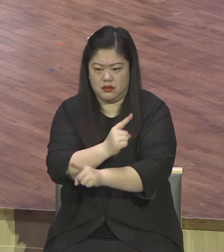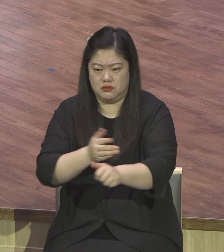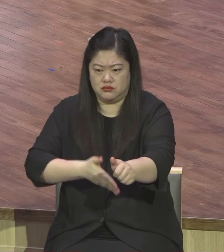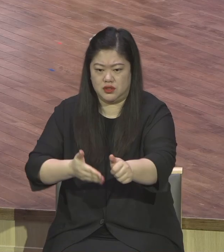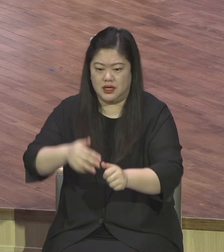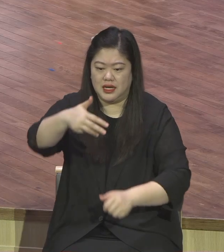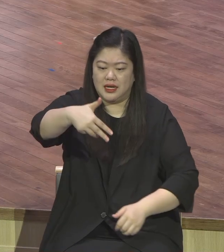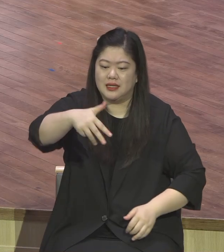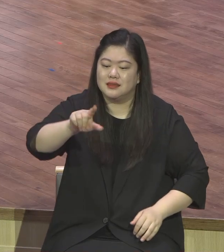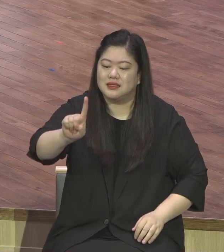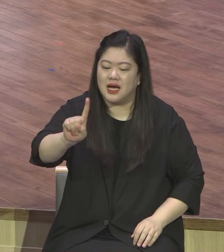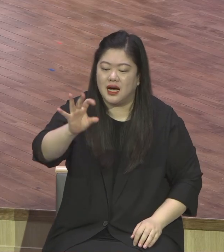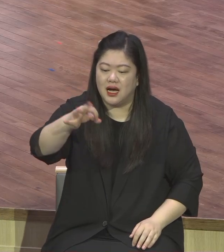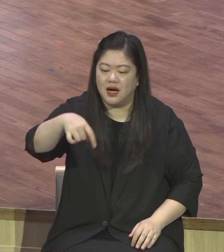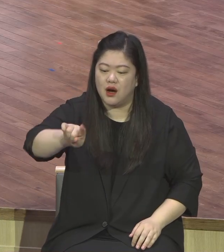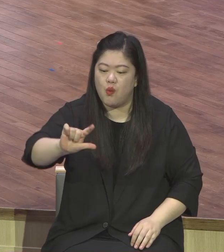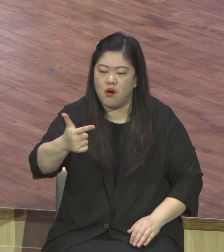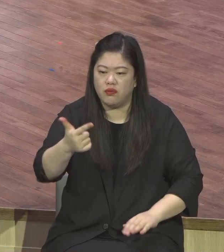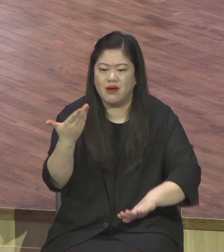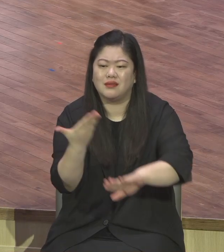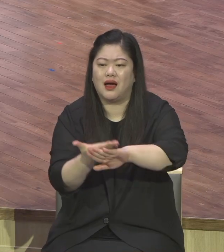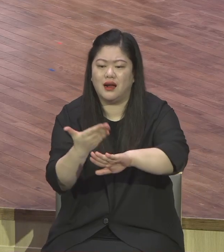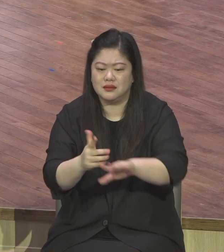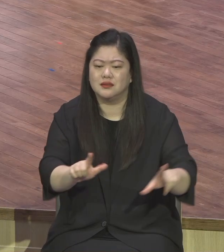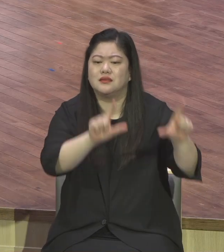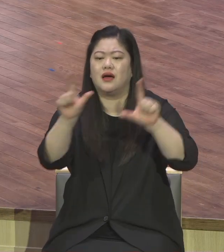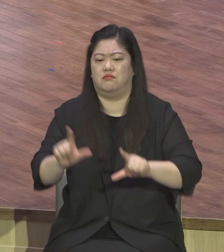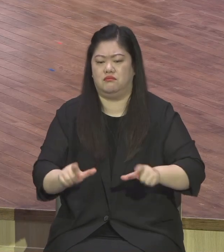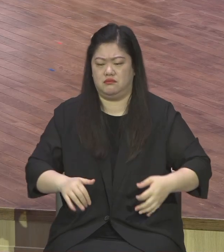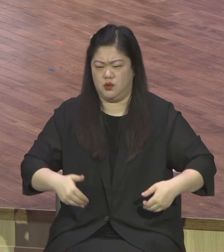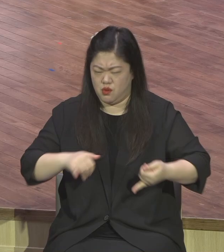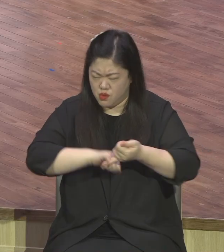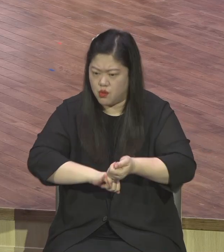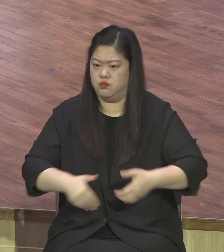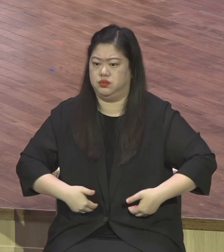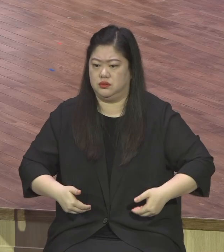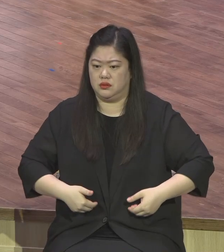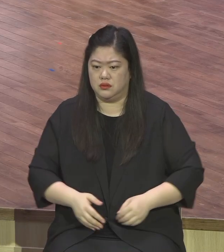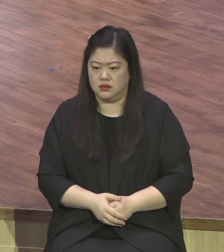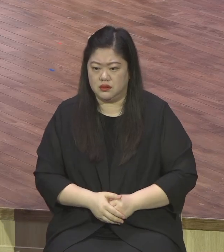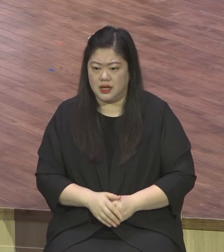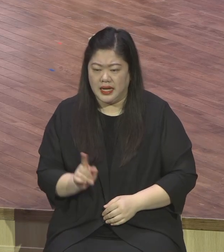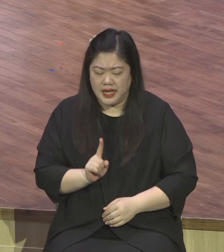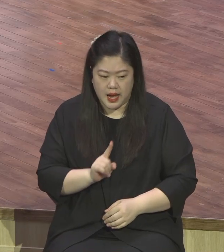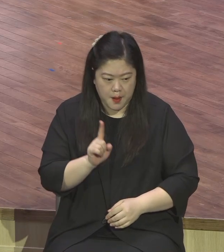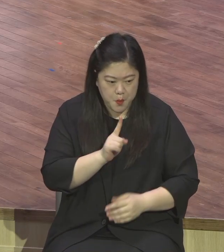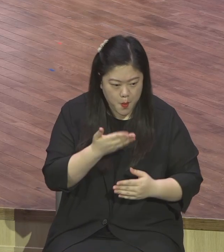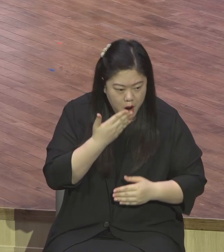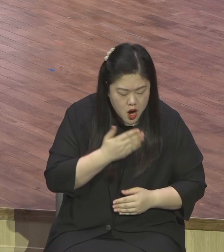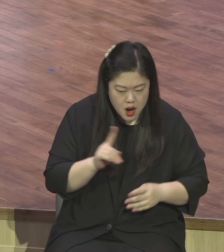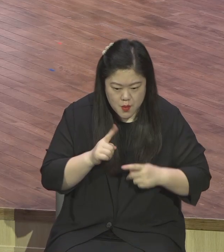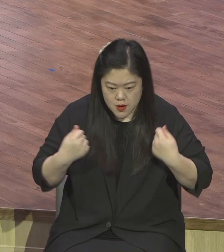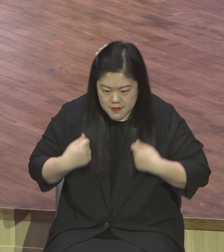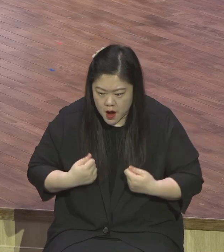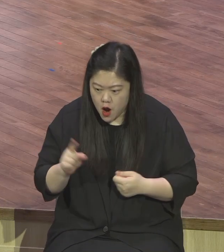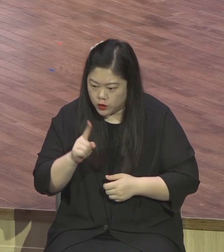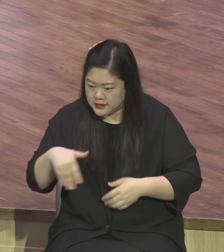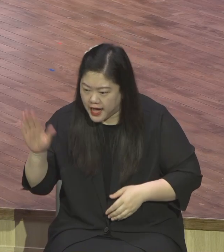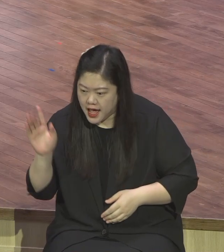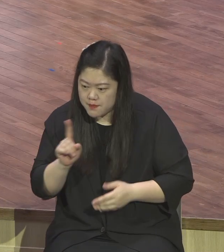먹을까? 무엇을 입을까? 어떻게 살까? 날 그렇게 세상 서론에 매여서